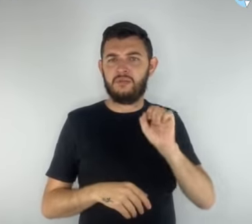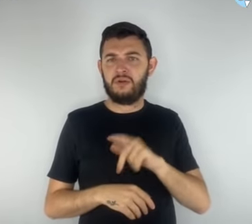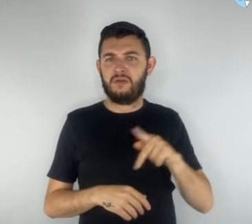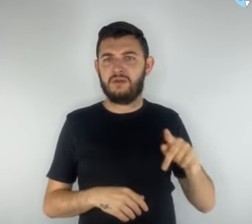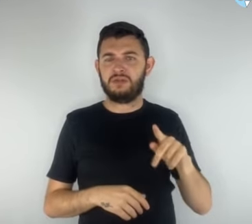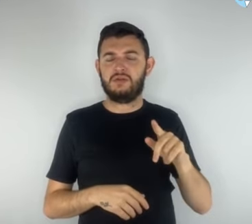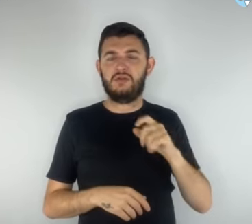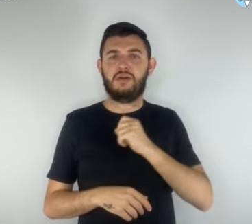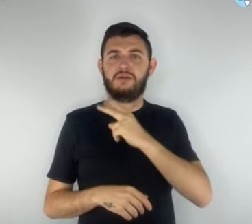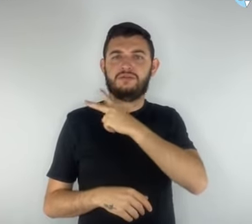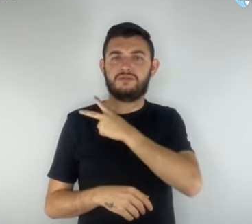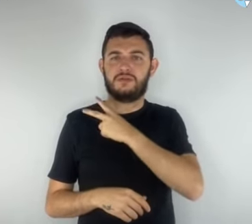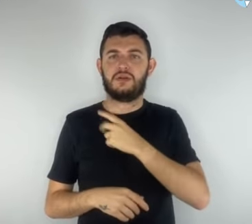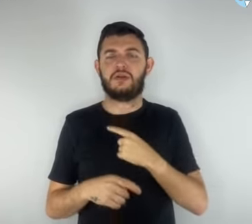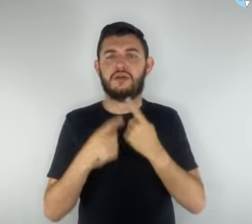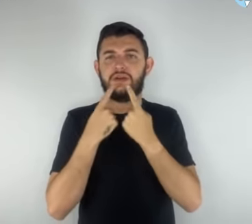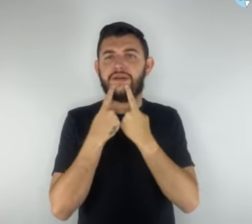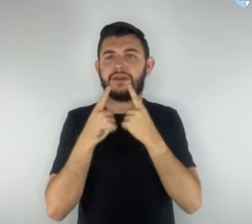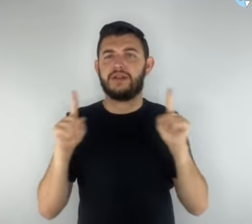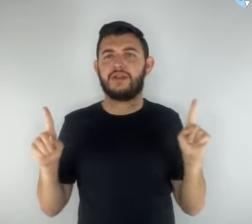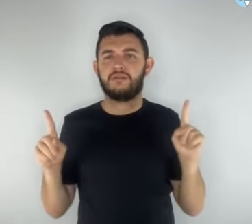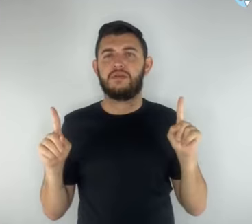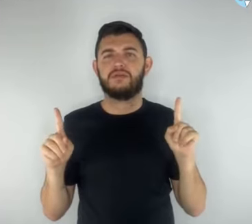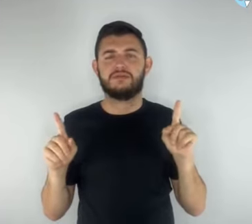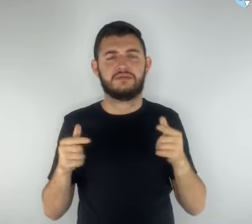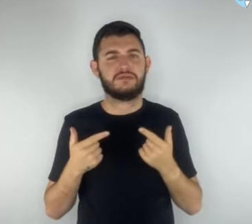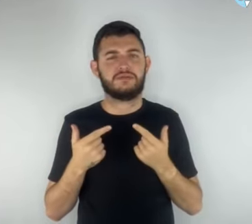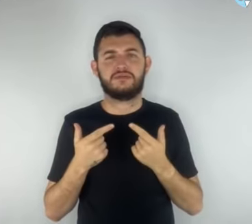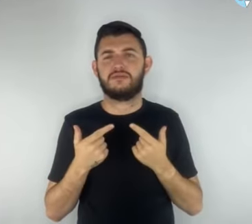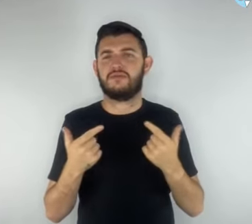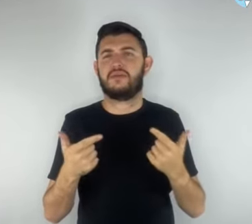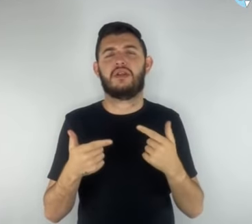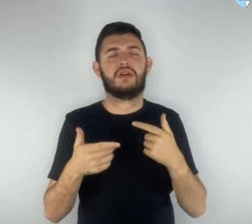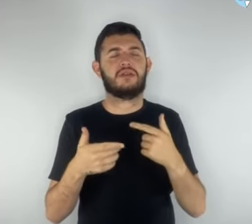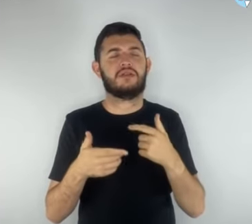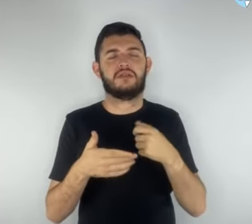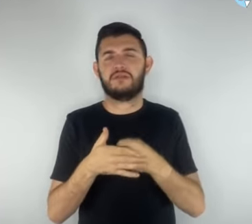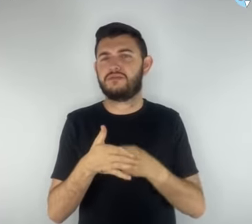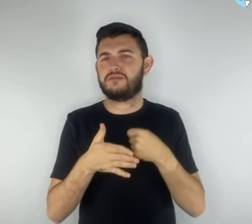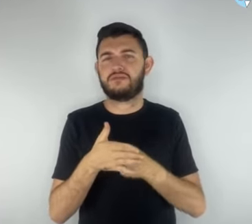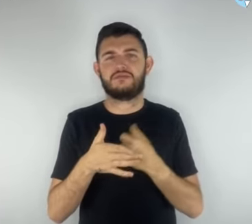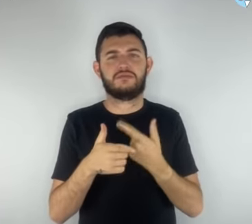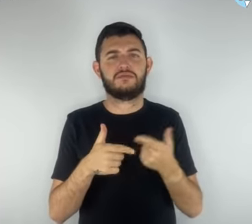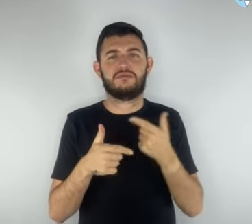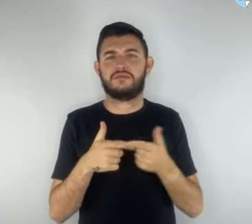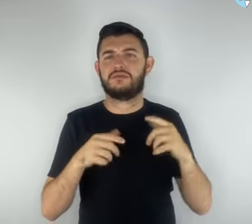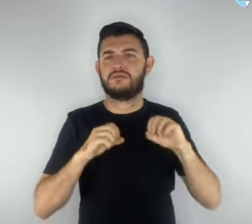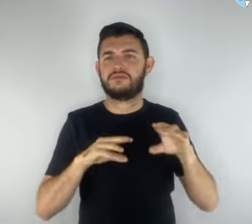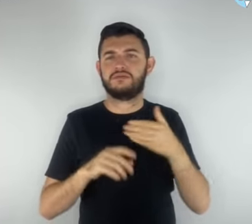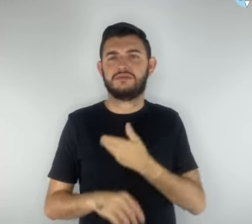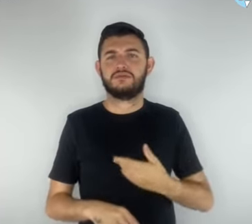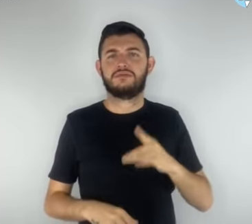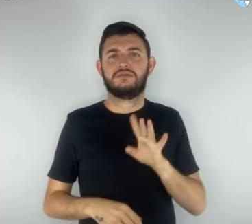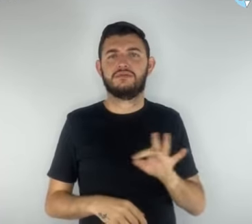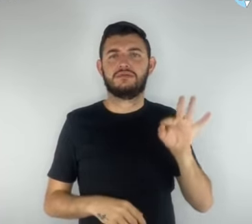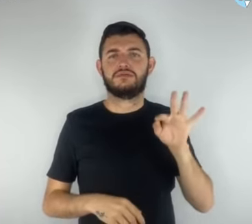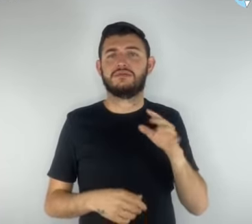ensino médio reclamam que enfrentam um caos na educação pública do Distrito Federal. A origem da bagunça,